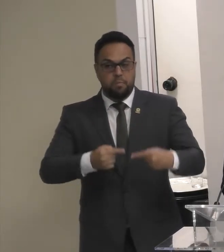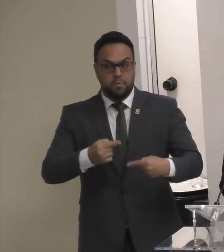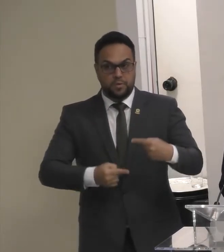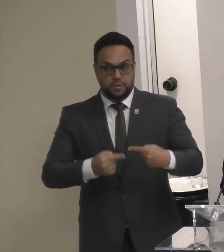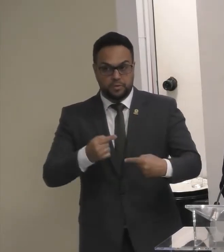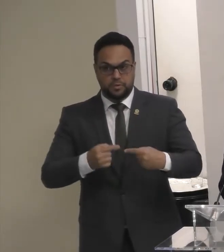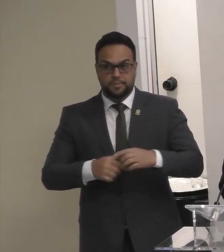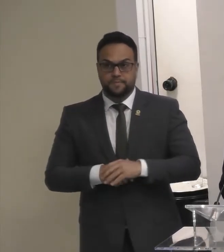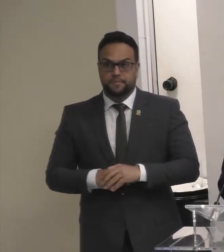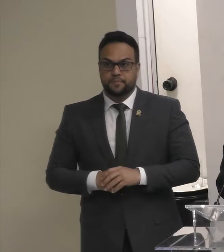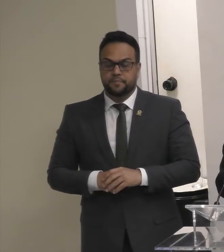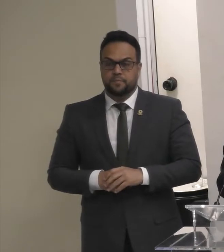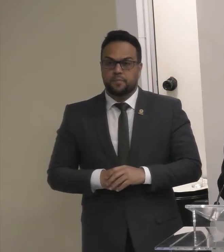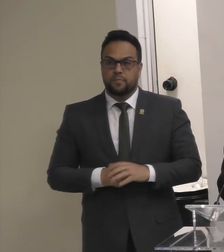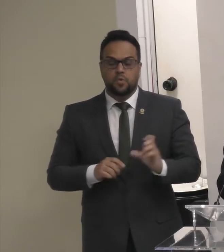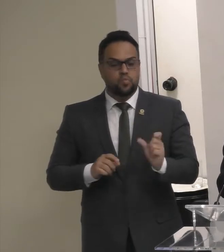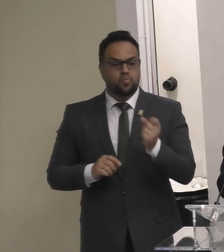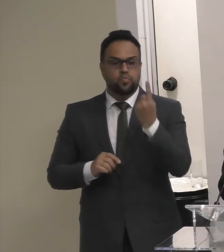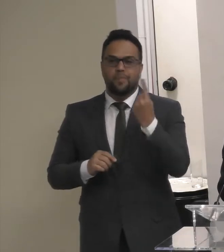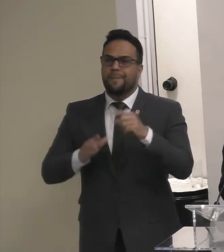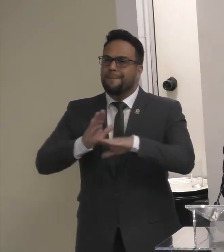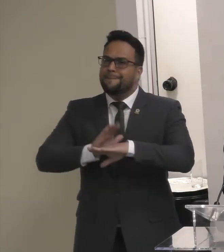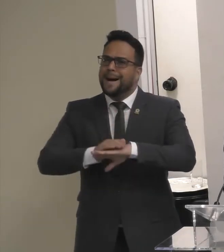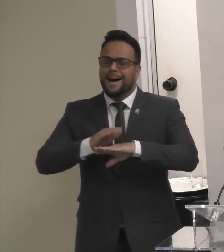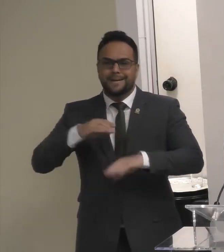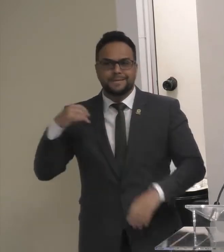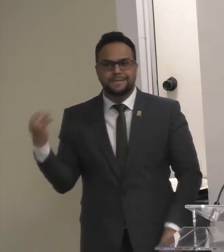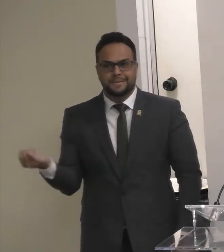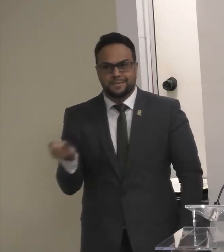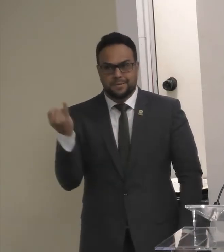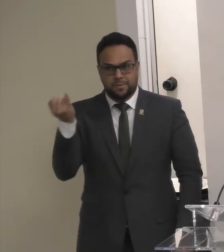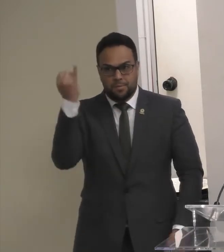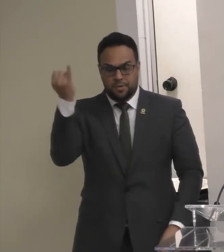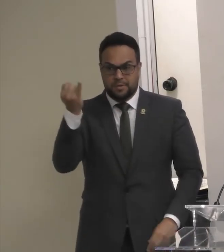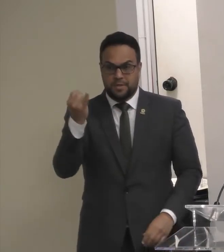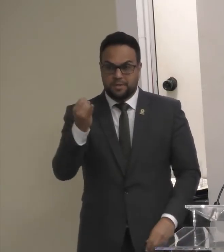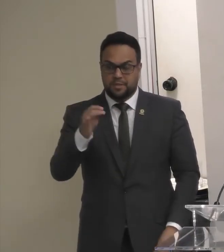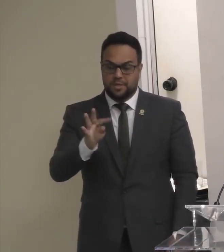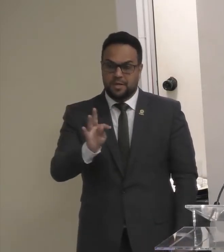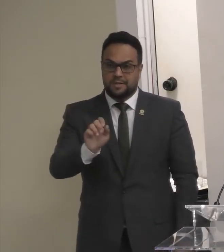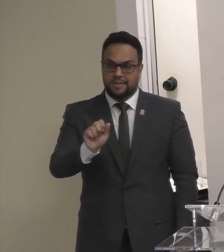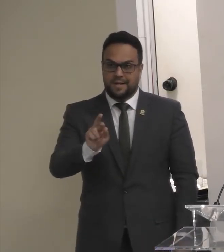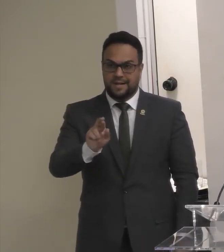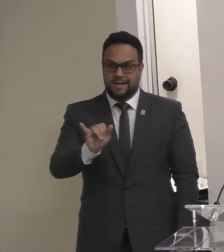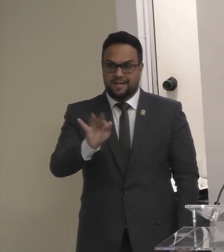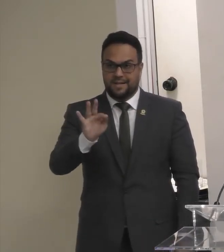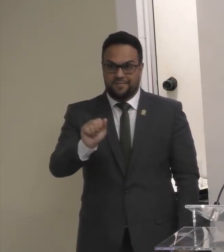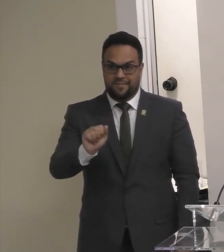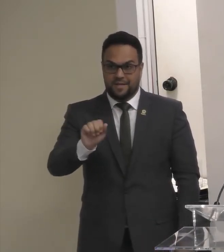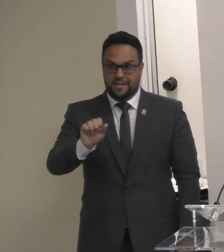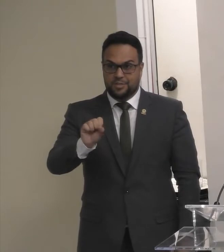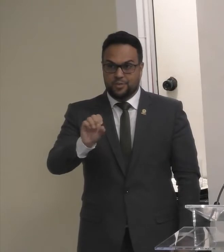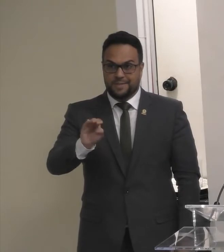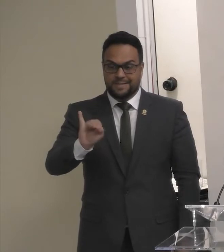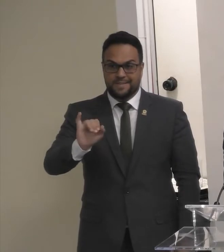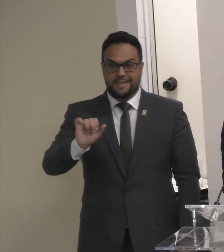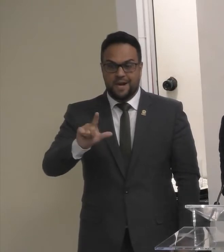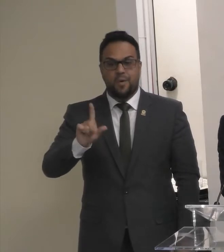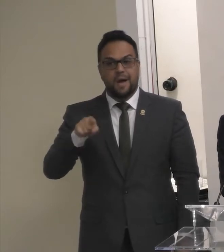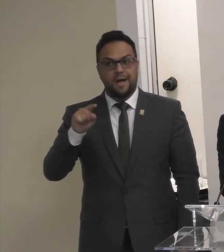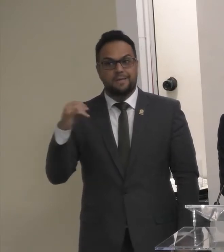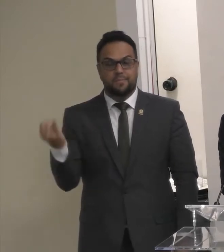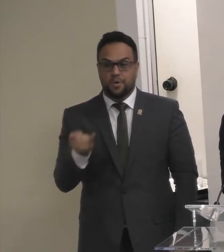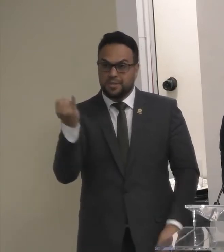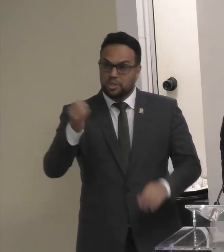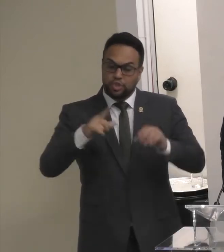Um dos pontos Mais relevantes Da tarifa social É o elevado Benefício Com